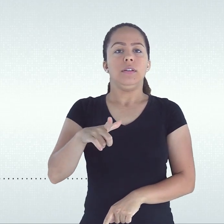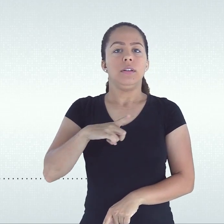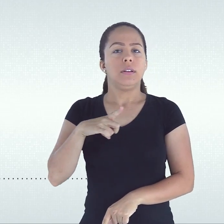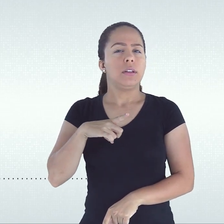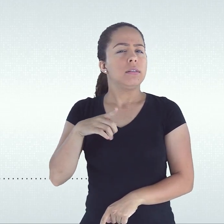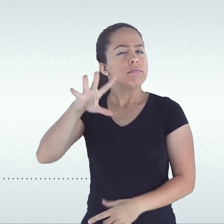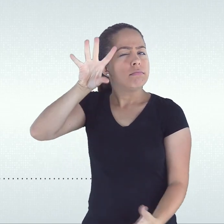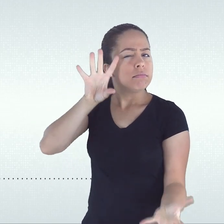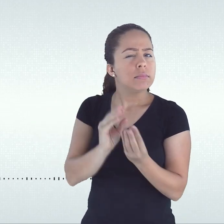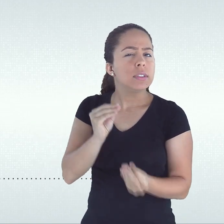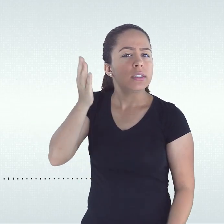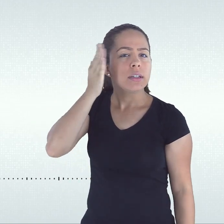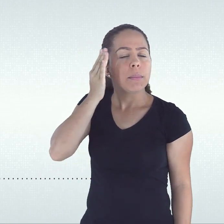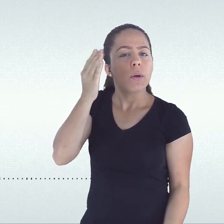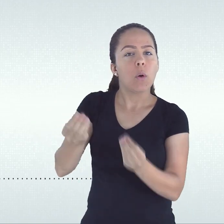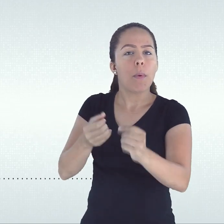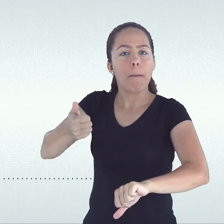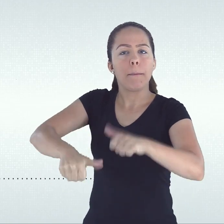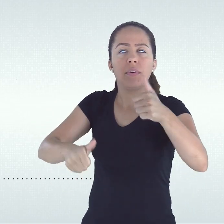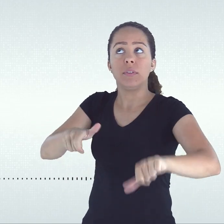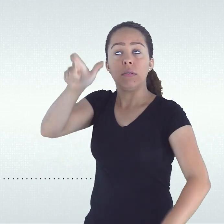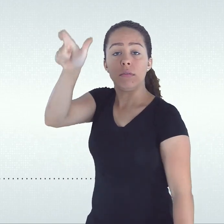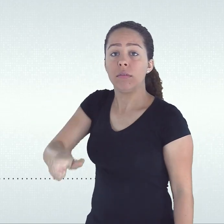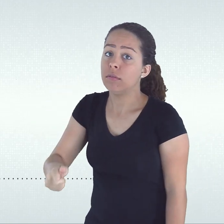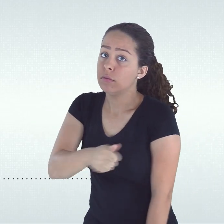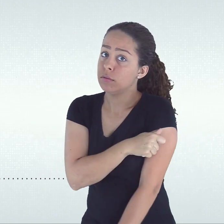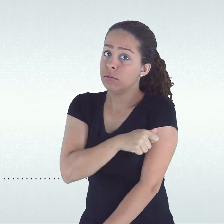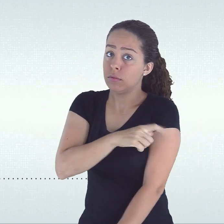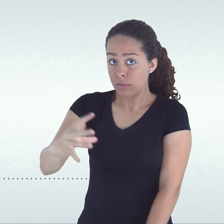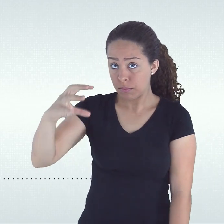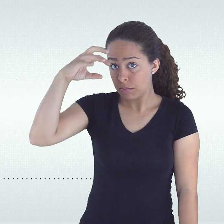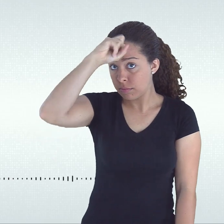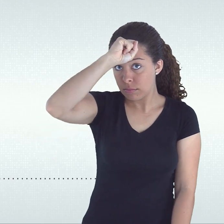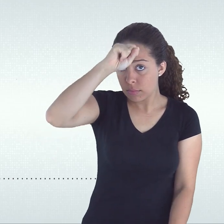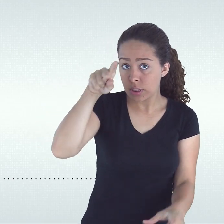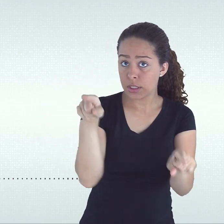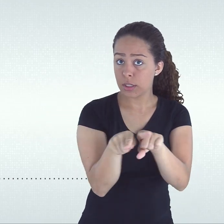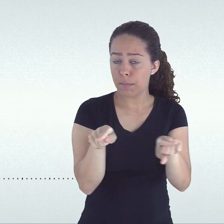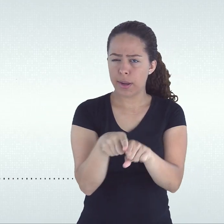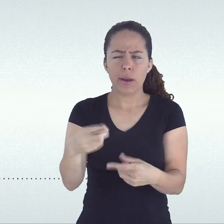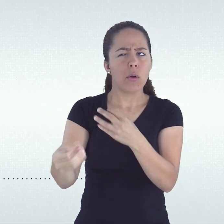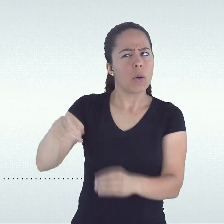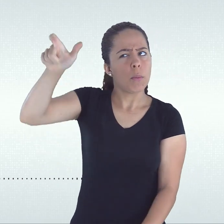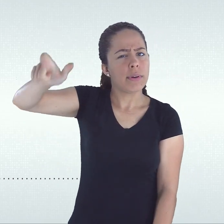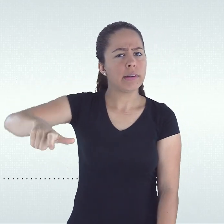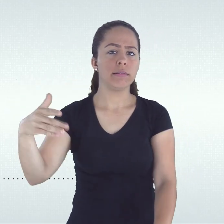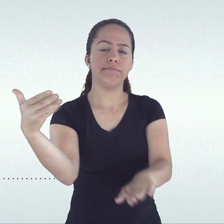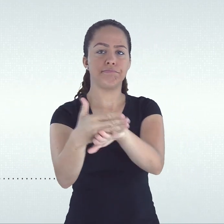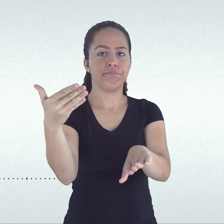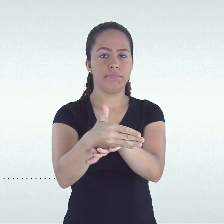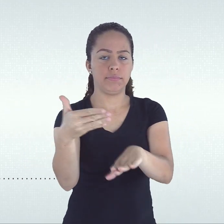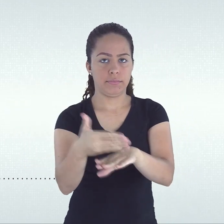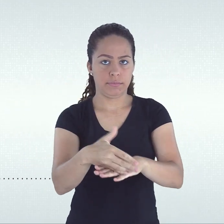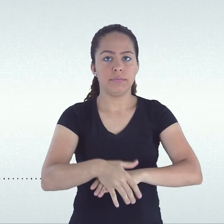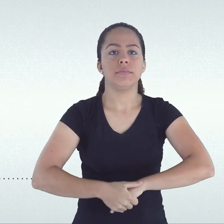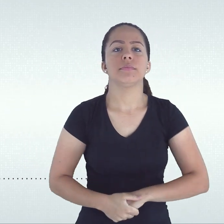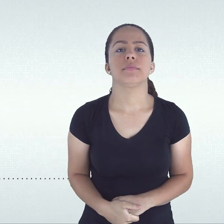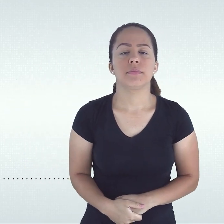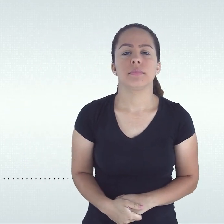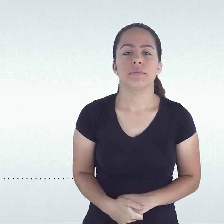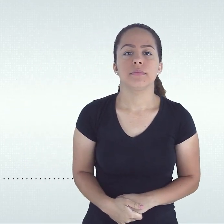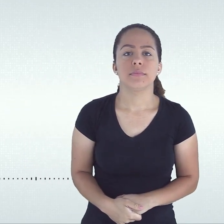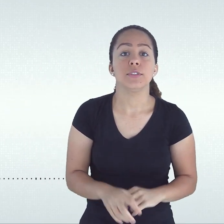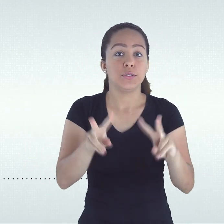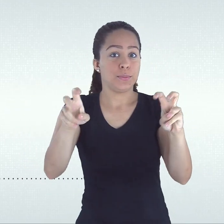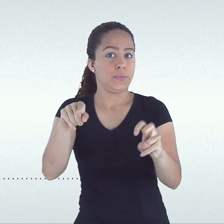aproveitamento e a apuração da assiduidade. A verificação do rendimento era, pois, um